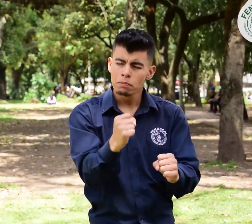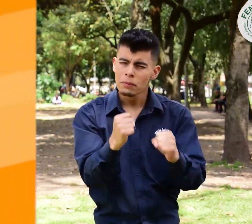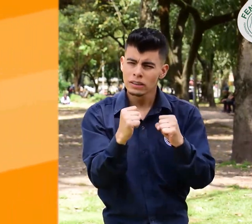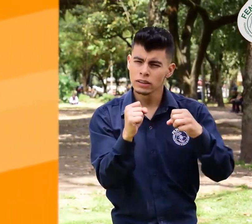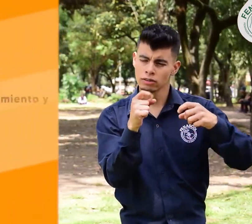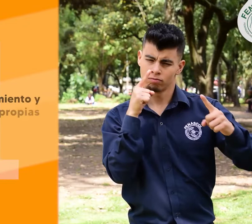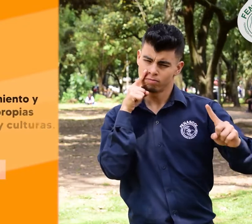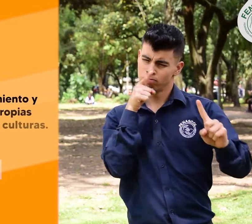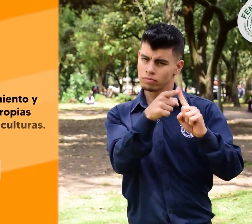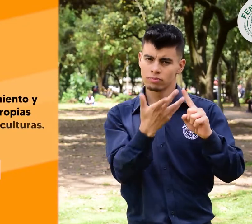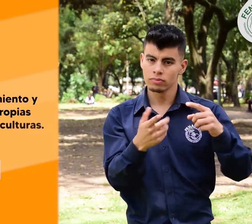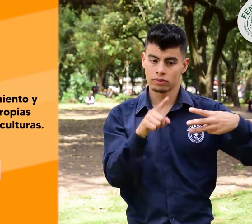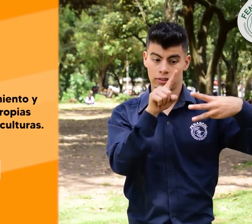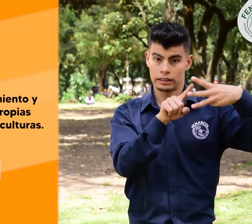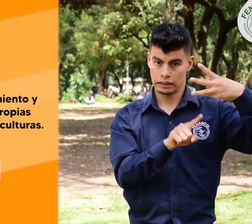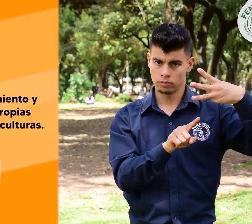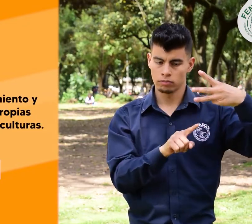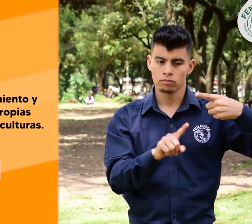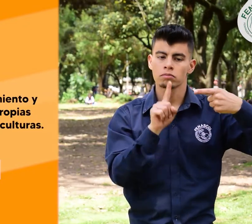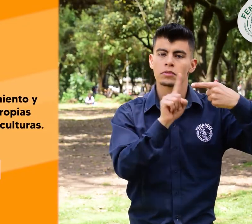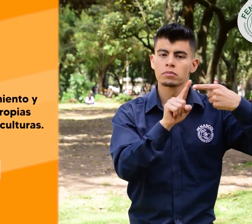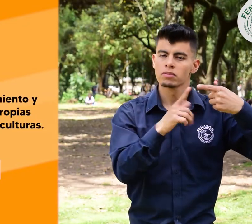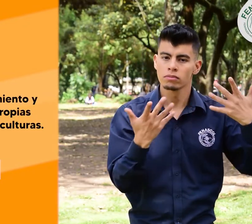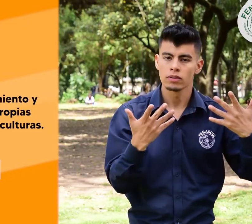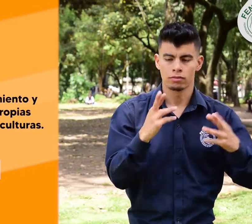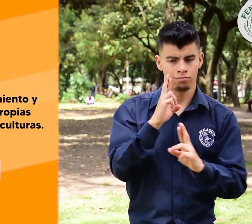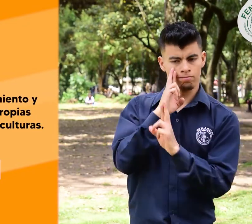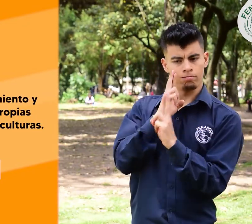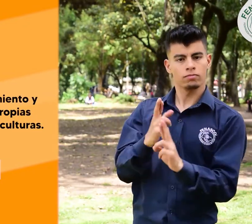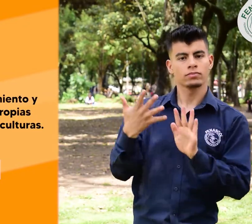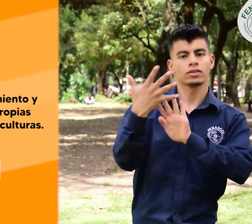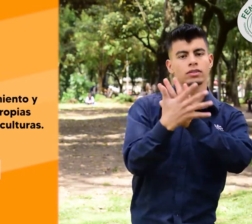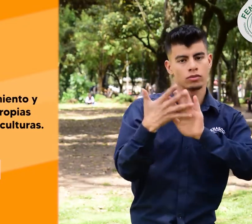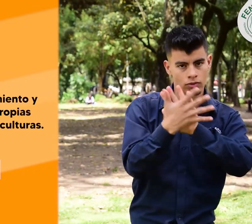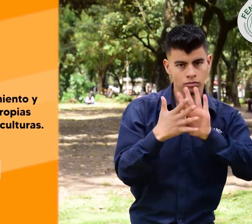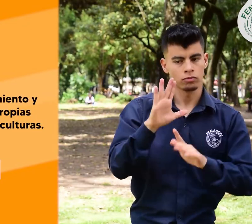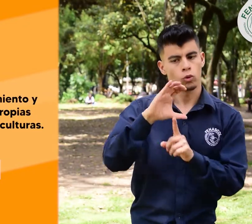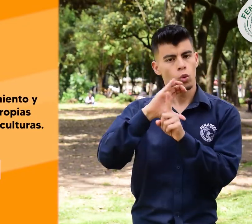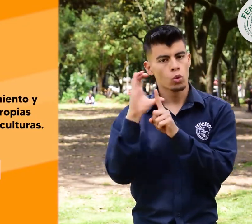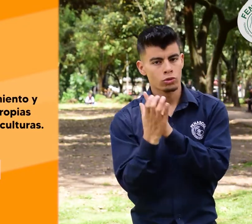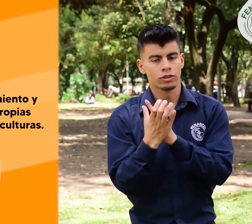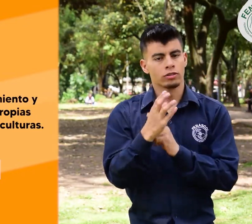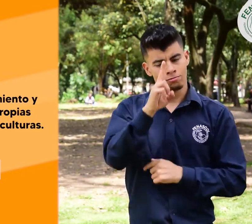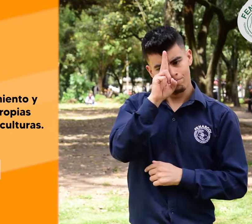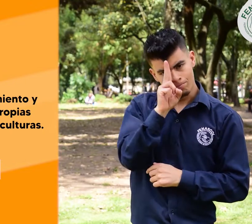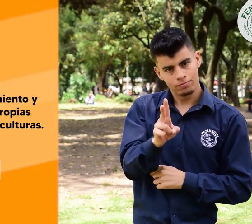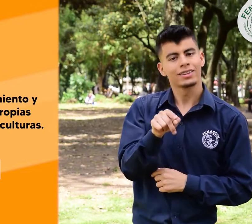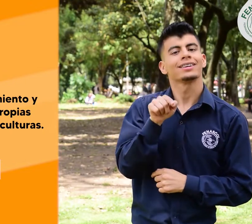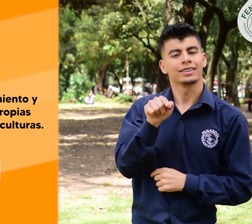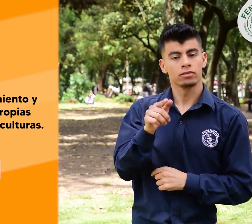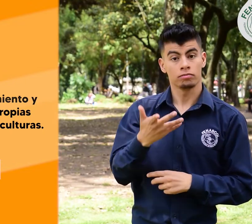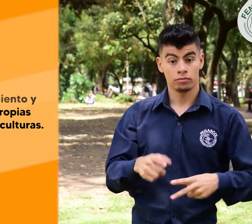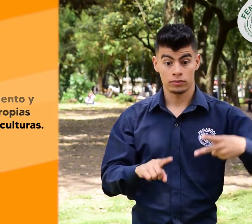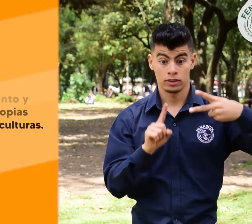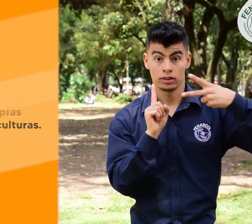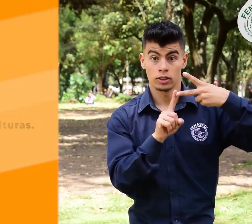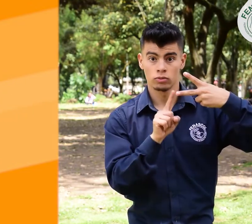reconocimiento de la lengua de señas y el respeto a la cultura segundo realizar